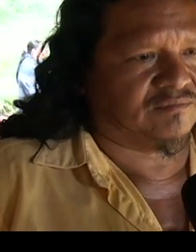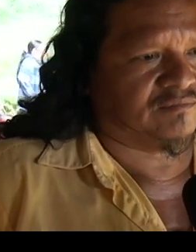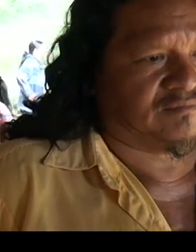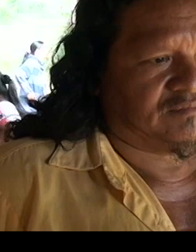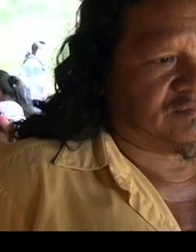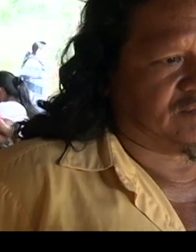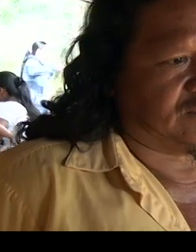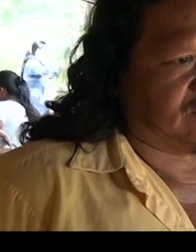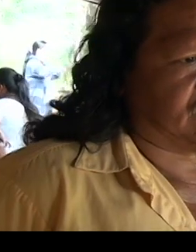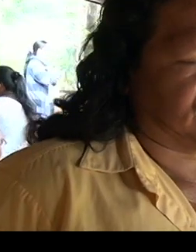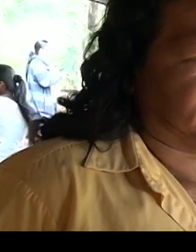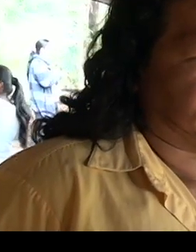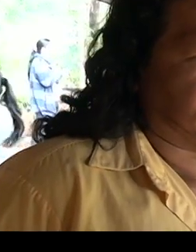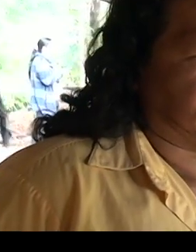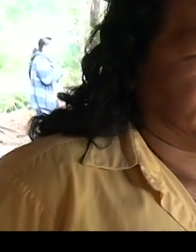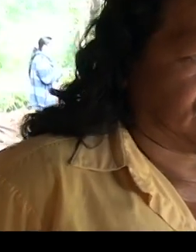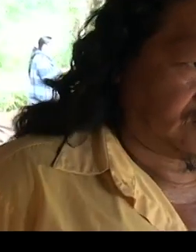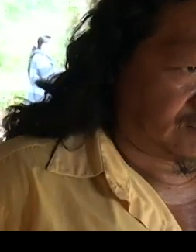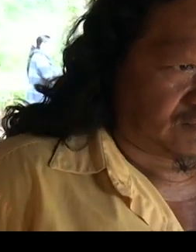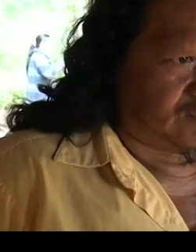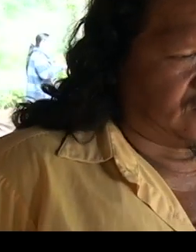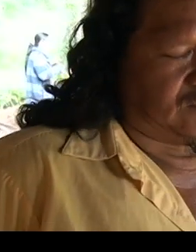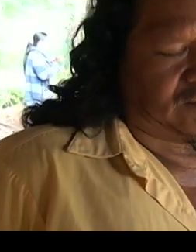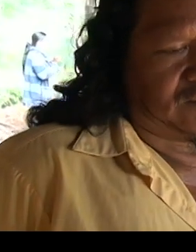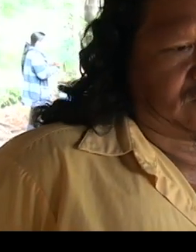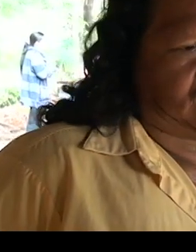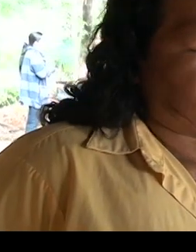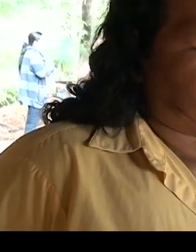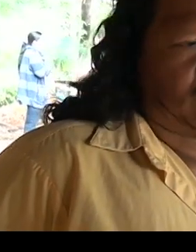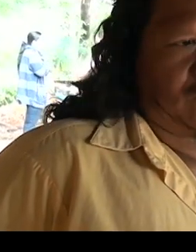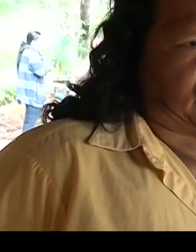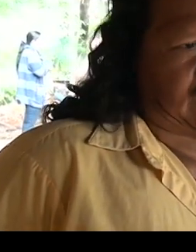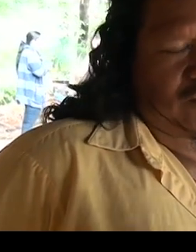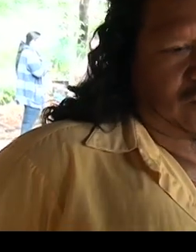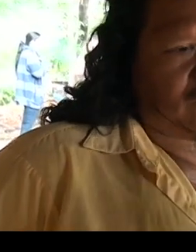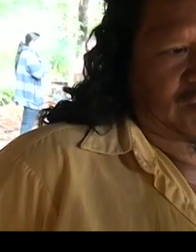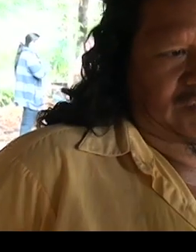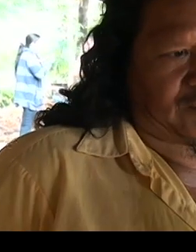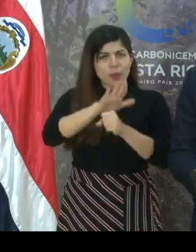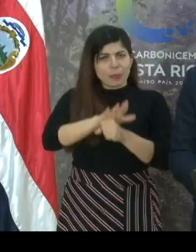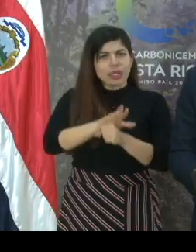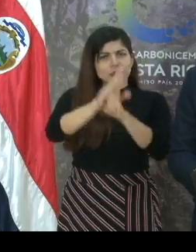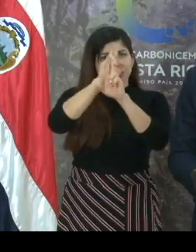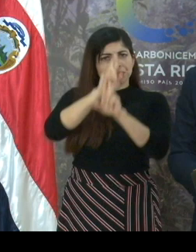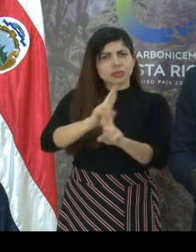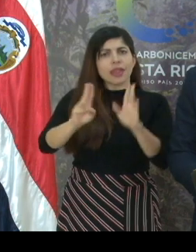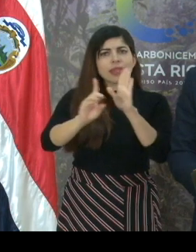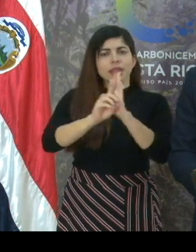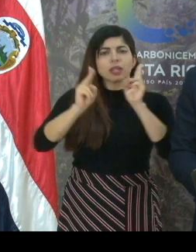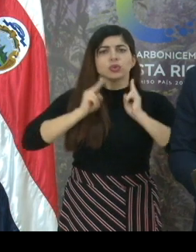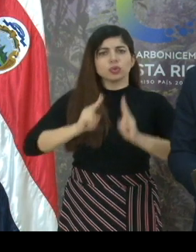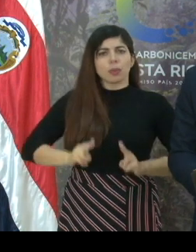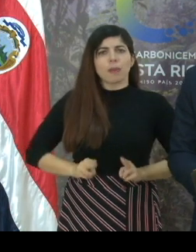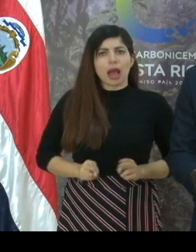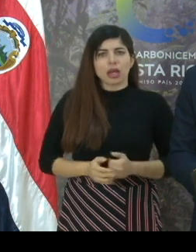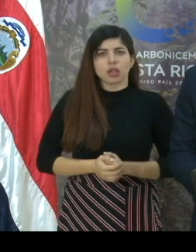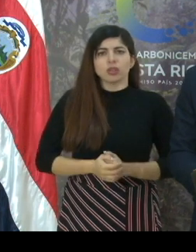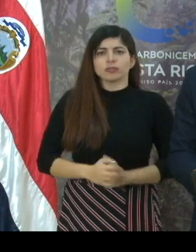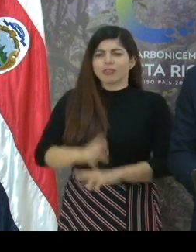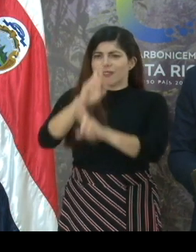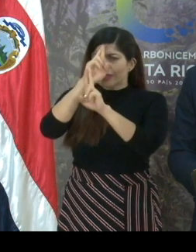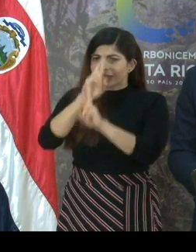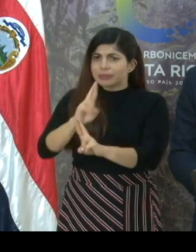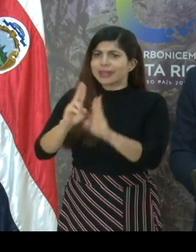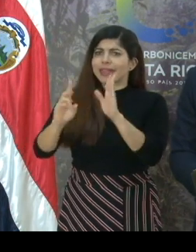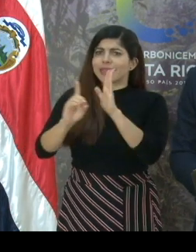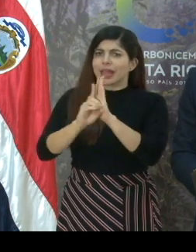con los pueblos indígenas. El gobierno de la República reafirma su compromiso con el respeto de los derechos humanos, el respeto a